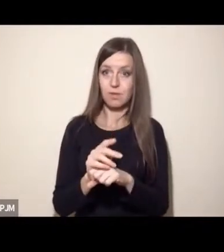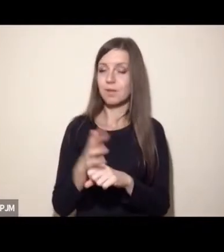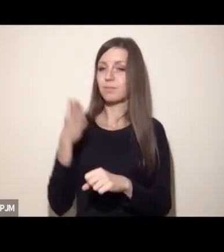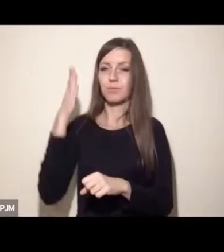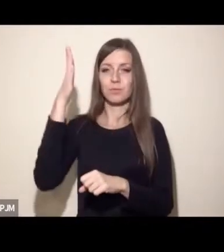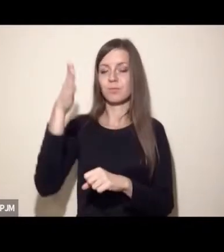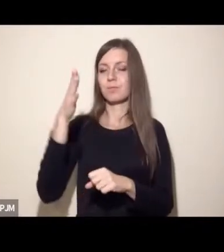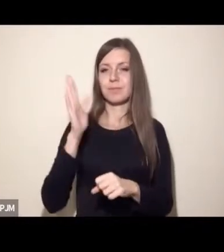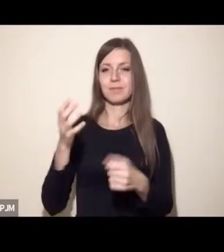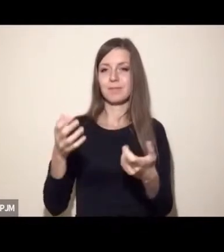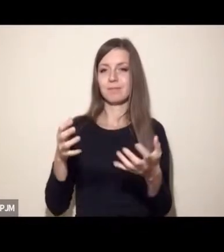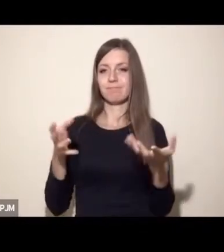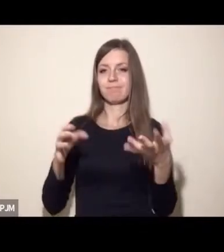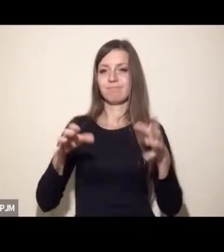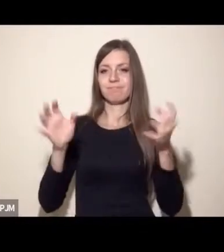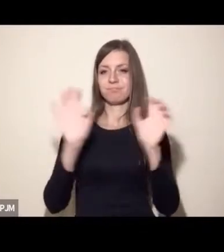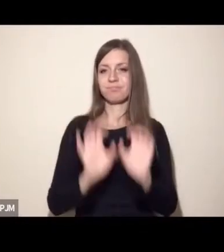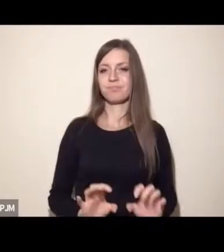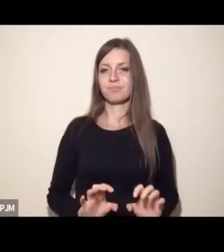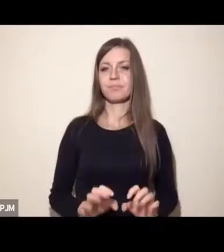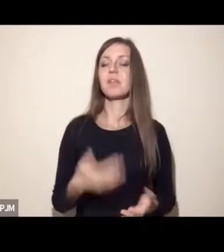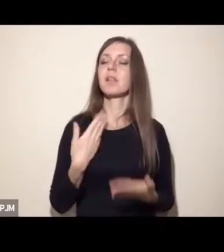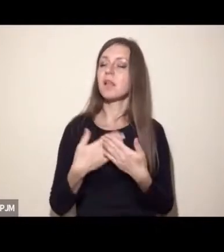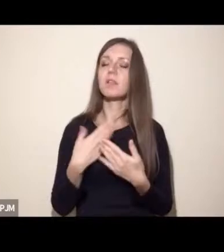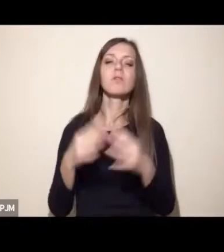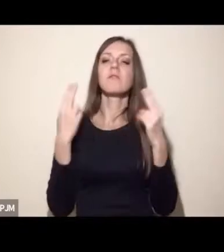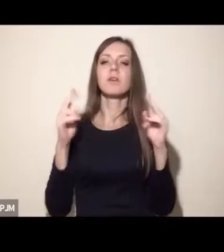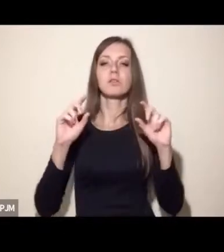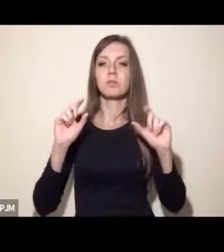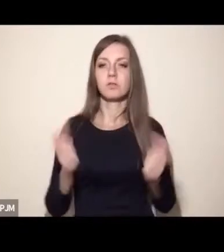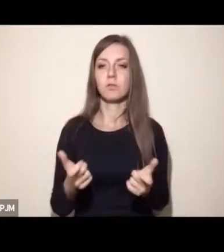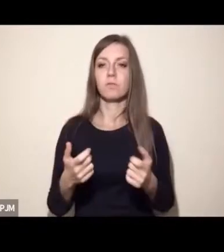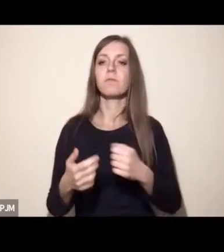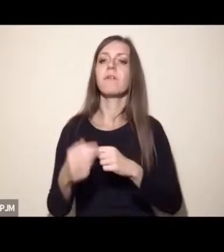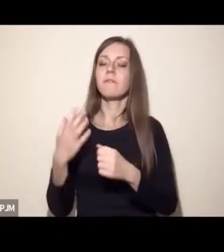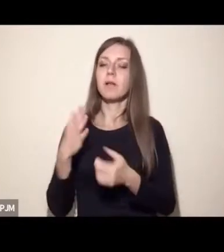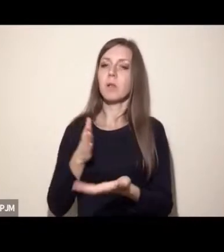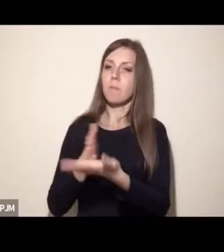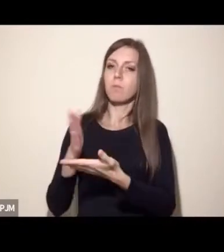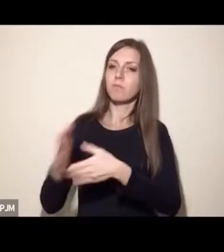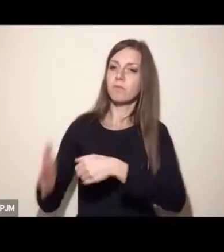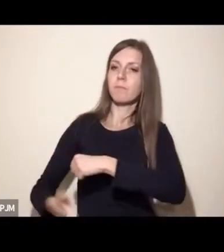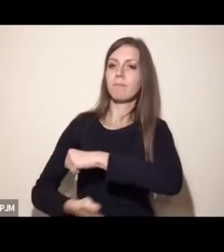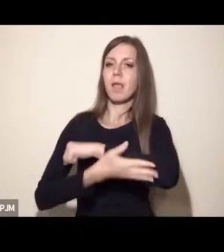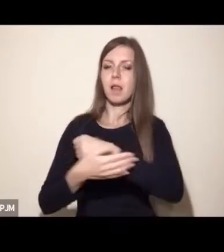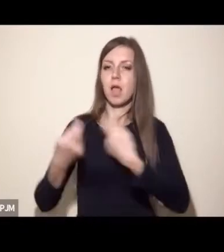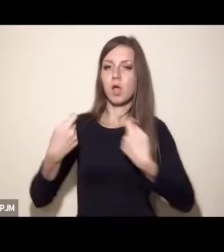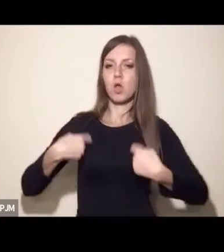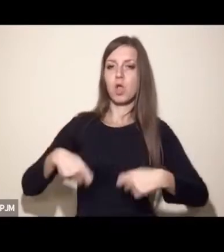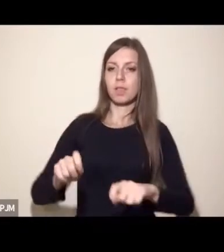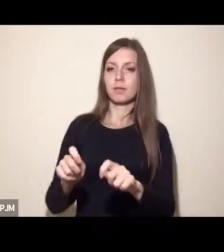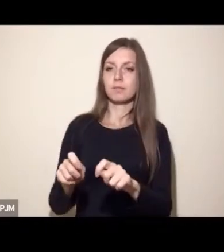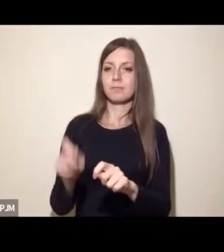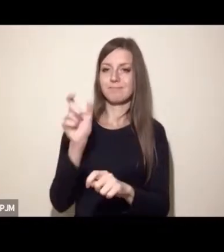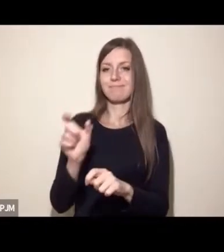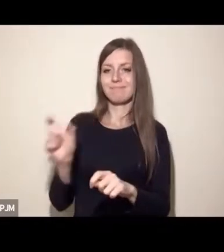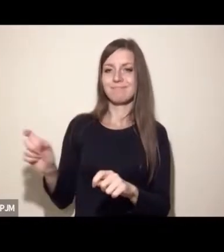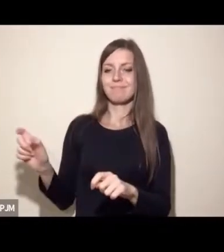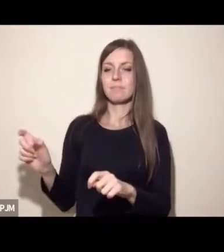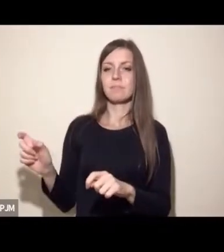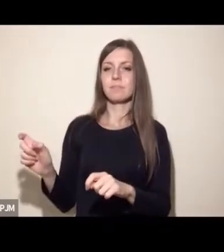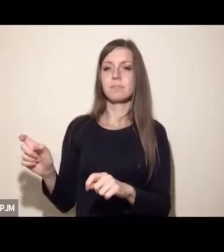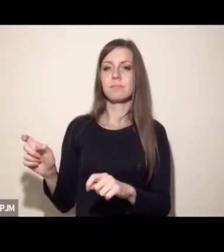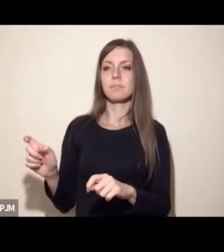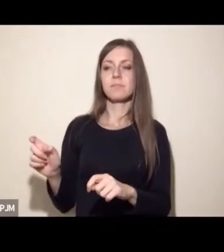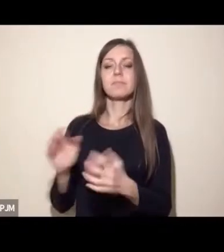się załamie. Dlatego niezwykle ważne jest wspieranie rolników w przechodzeniu na przystosowaną do